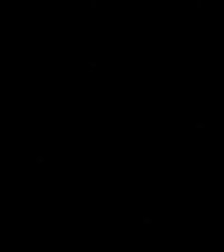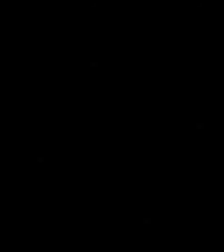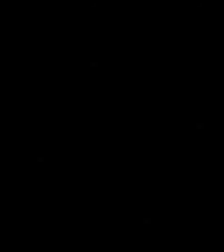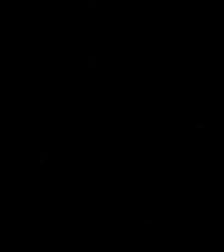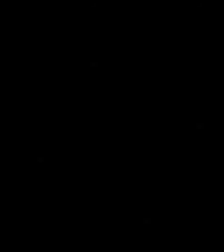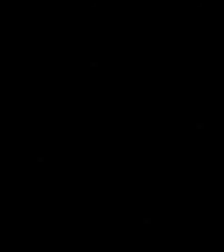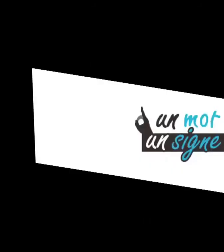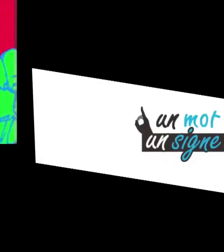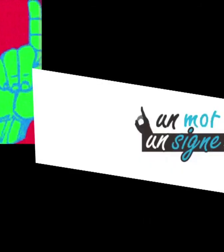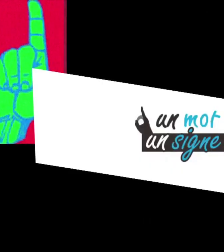Musique